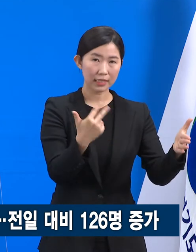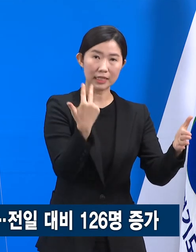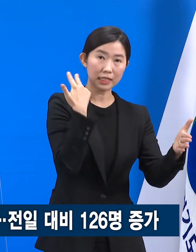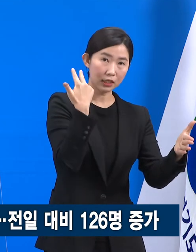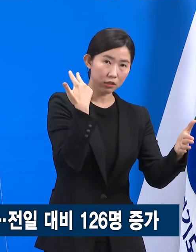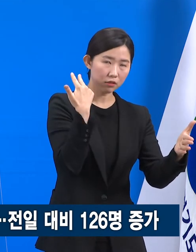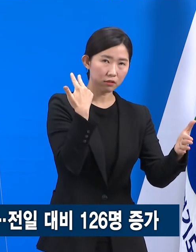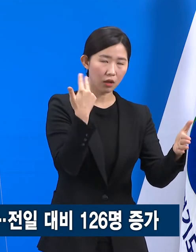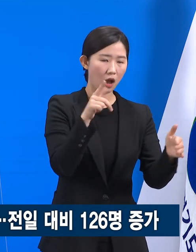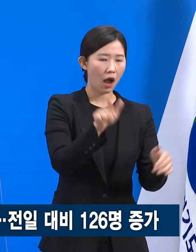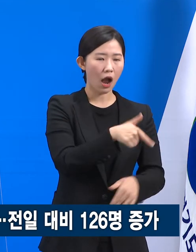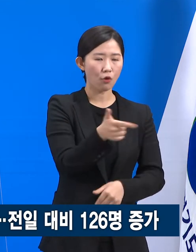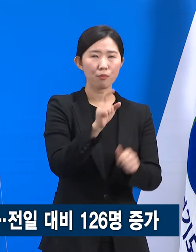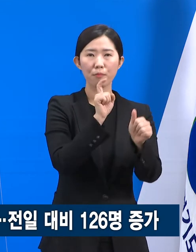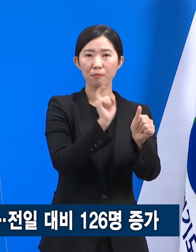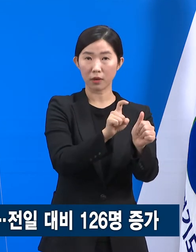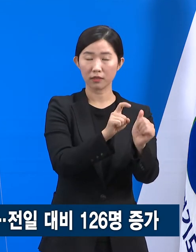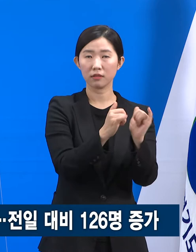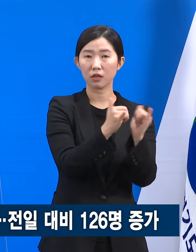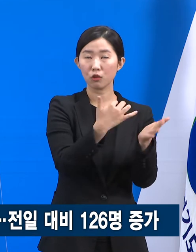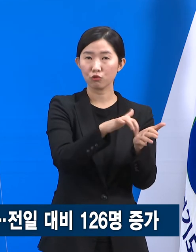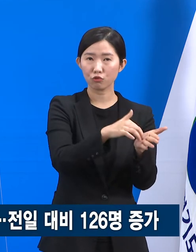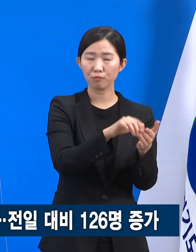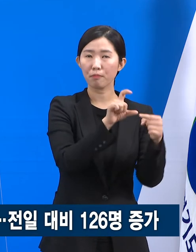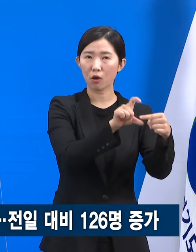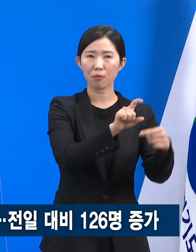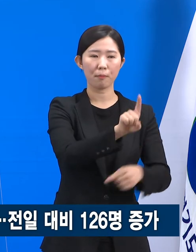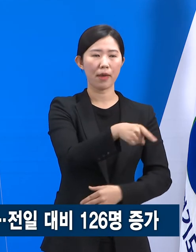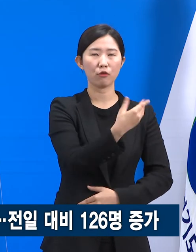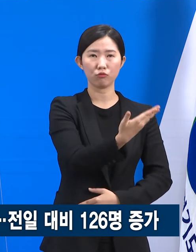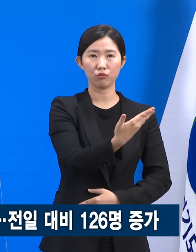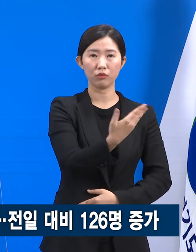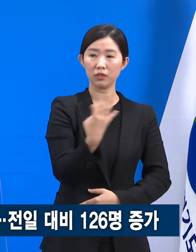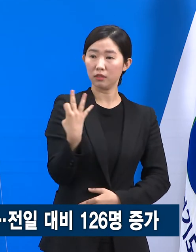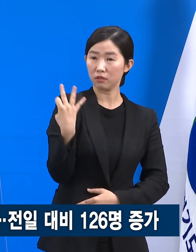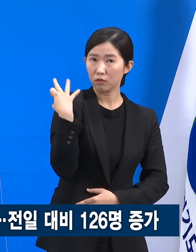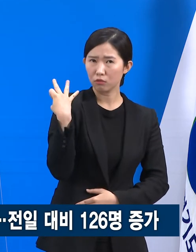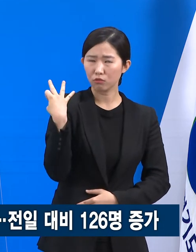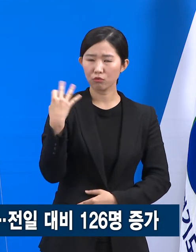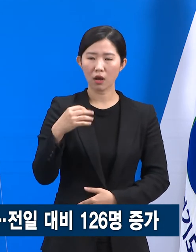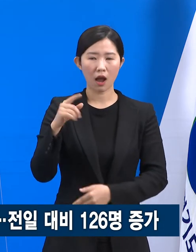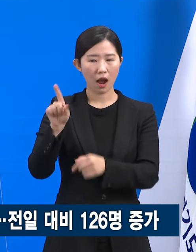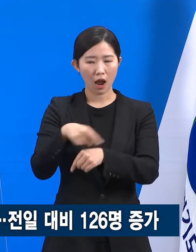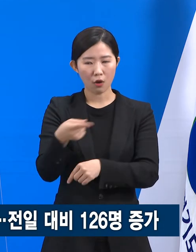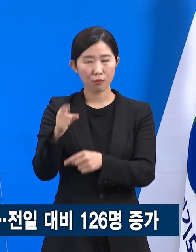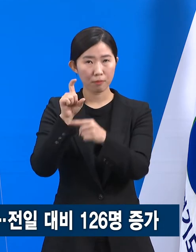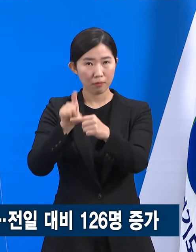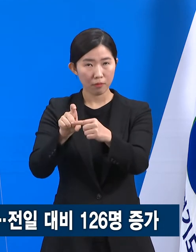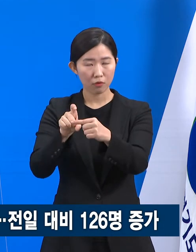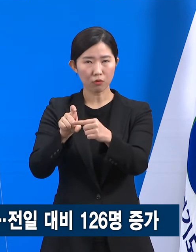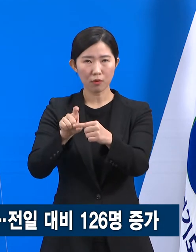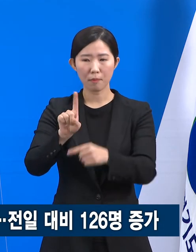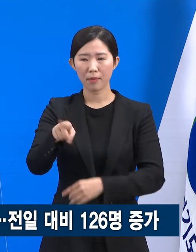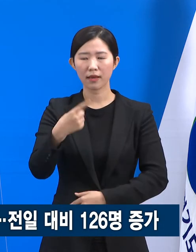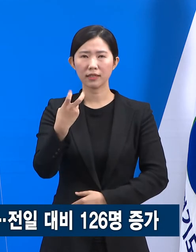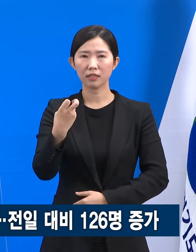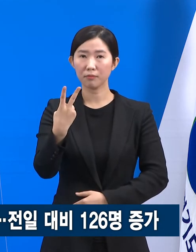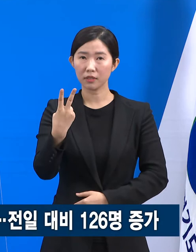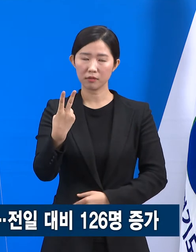확진자는 109명으로 전주 122명과 비교하여 13명이 감소하였습니다.